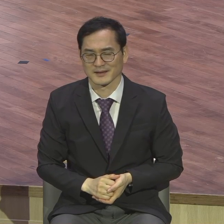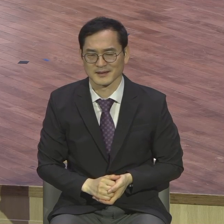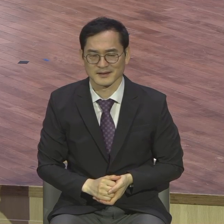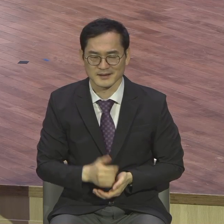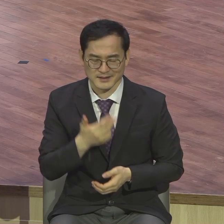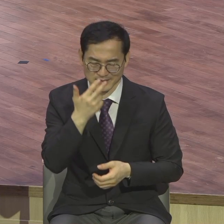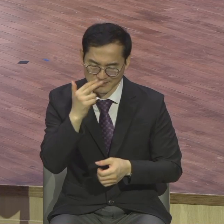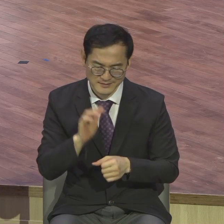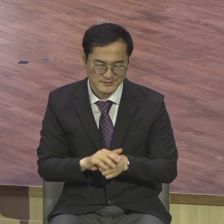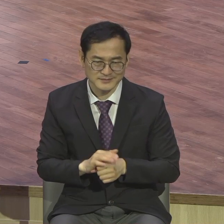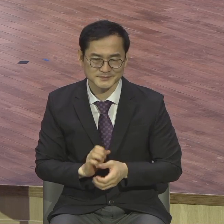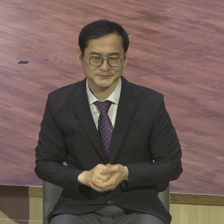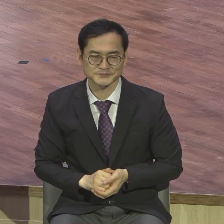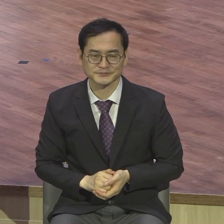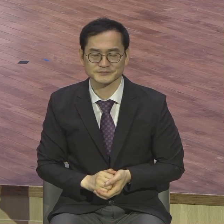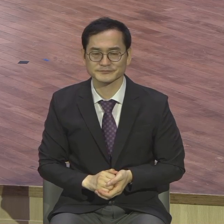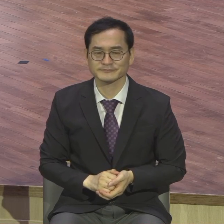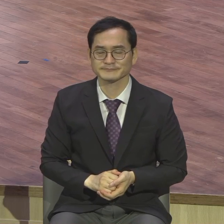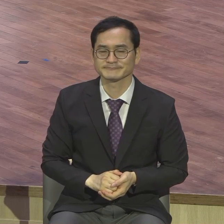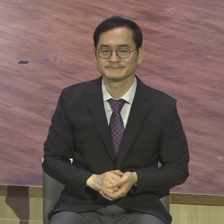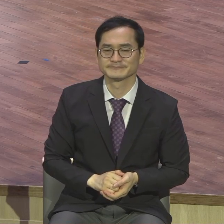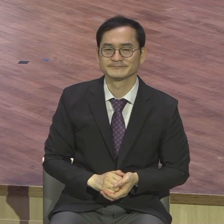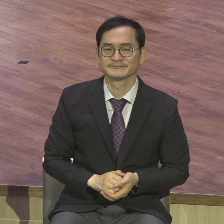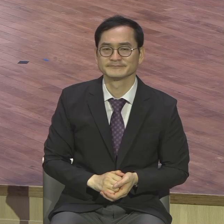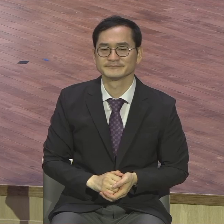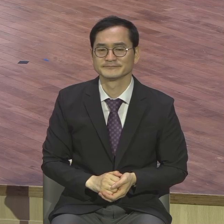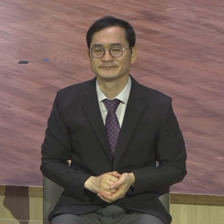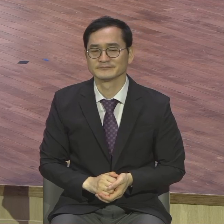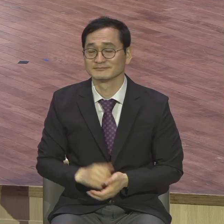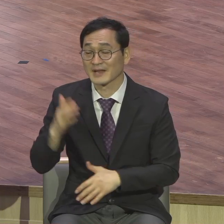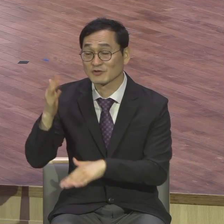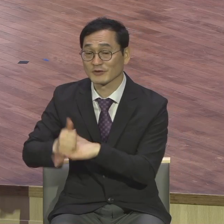결산의 시간표가 옵니다 악하고 깨어른 종아